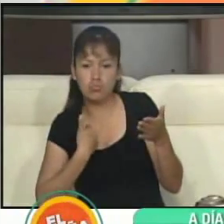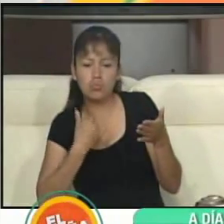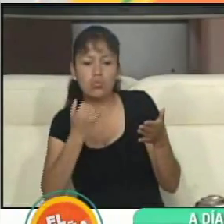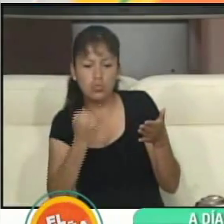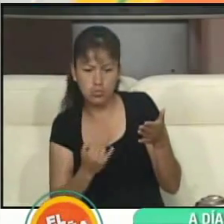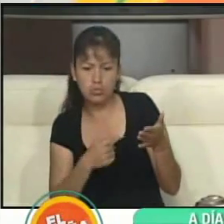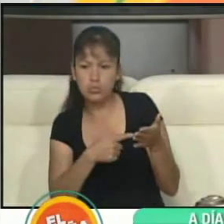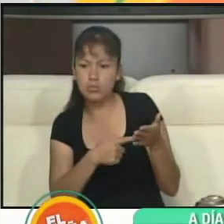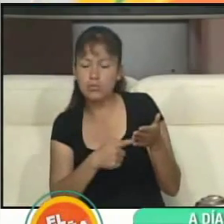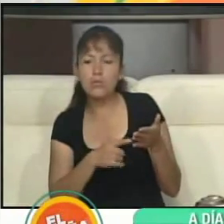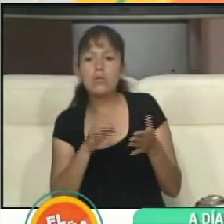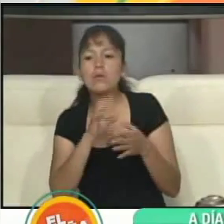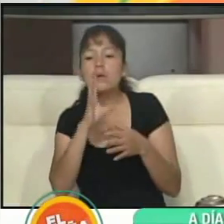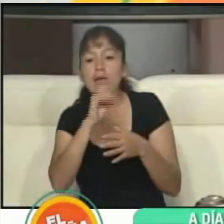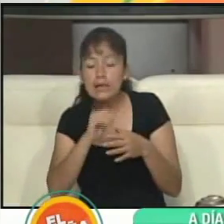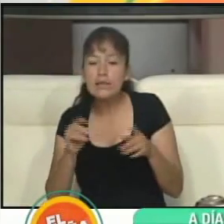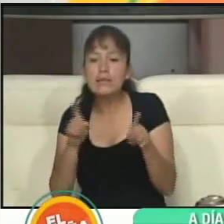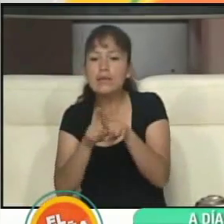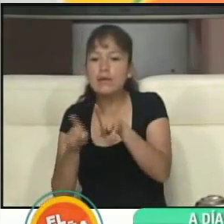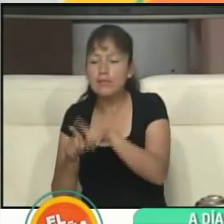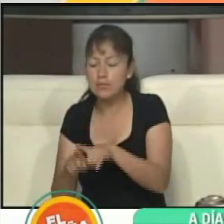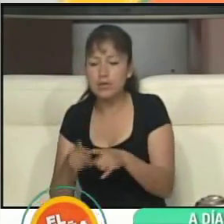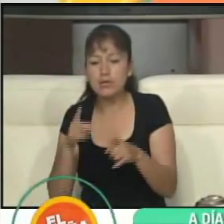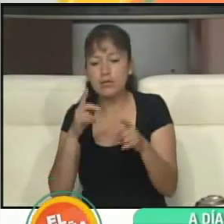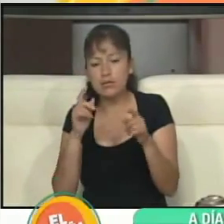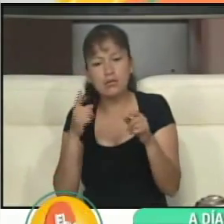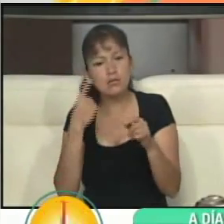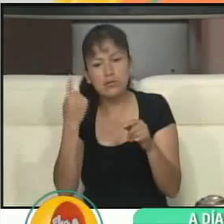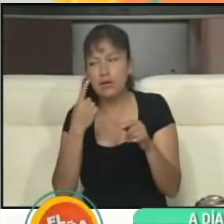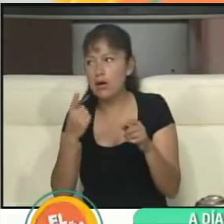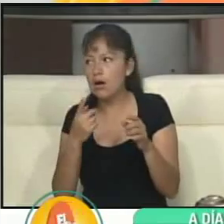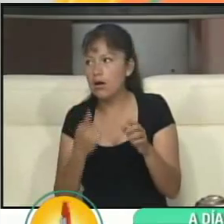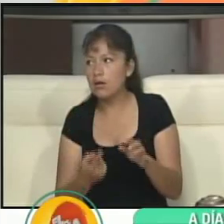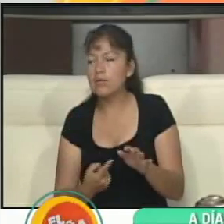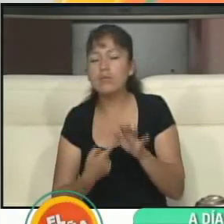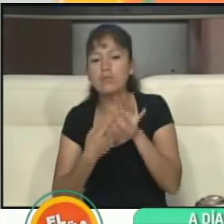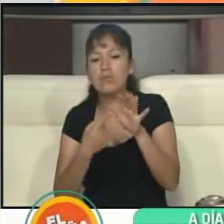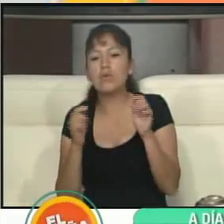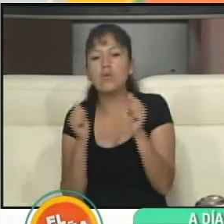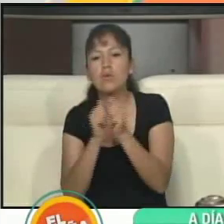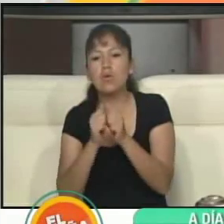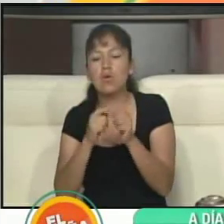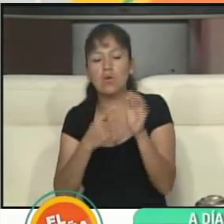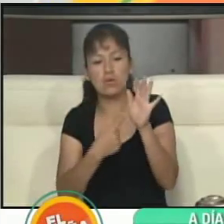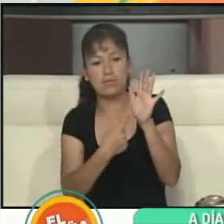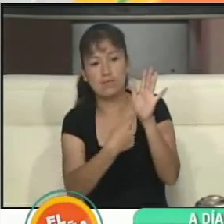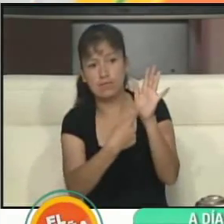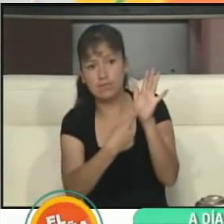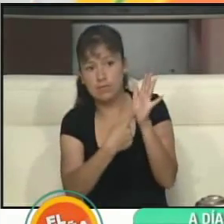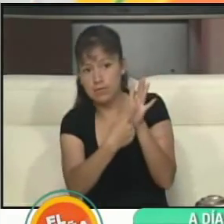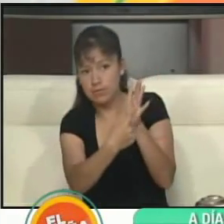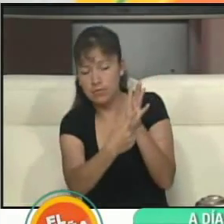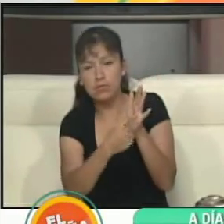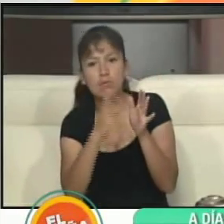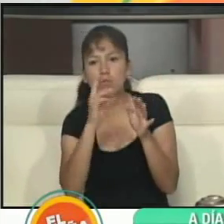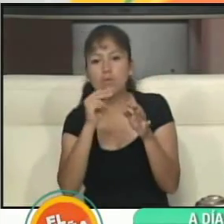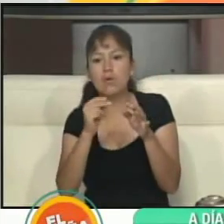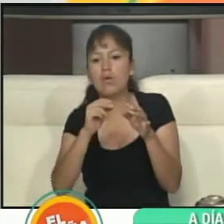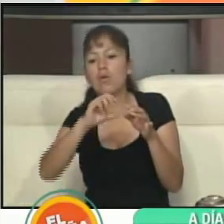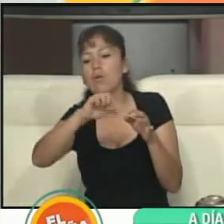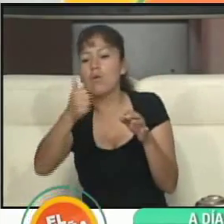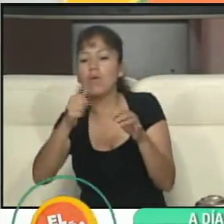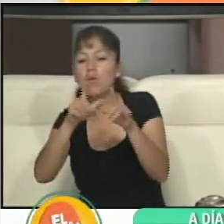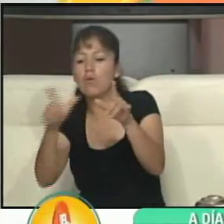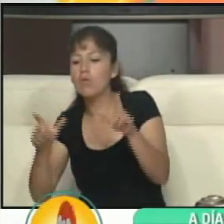e indicarle con el dedo siempre señalándole para que no pueda firmar en otro lado que no le